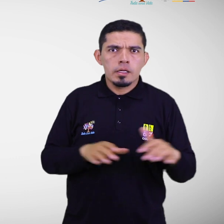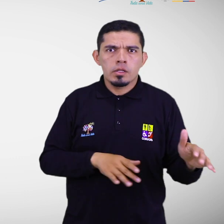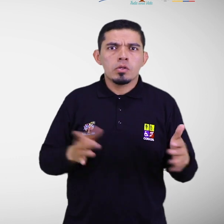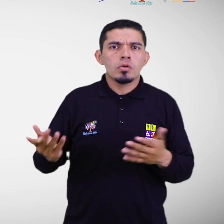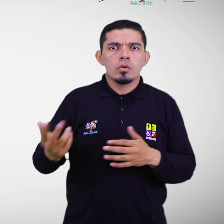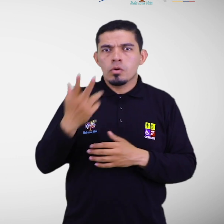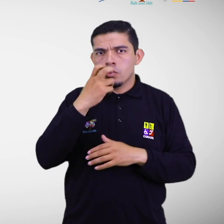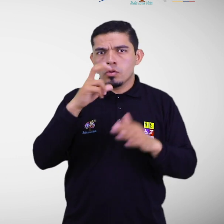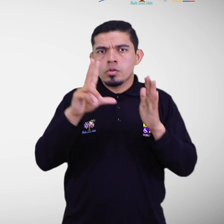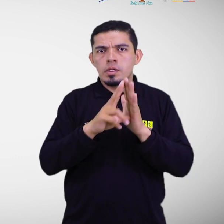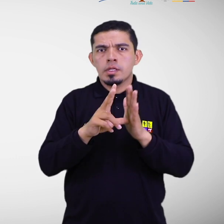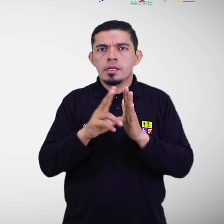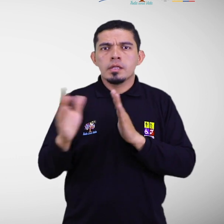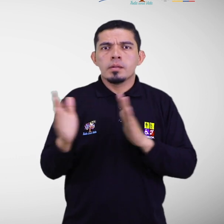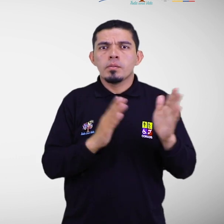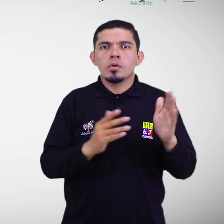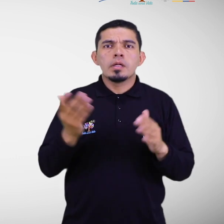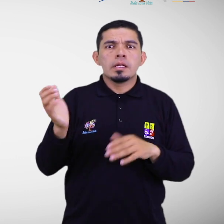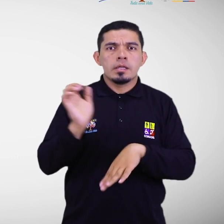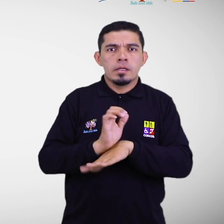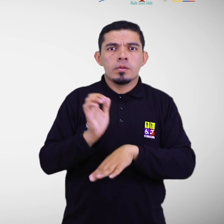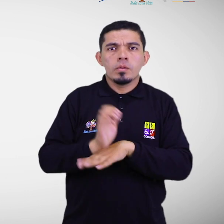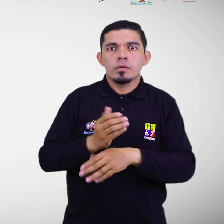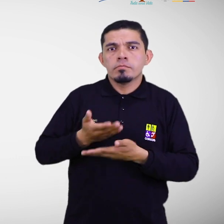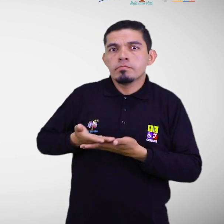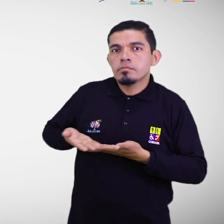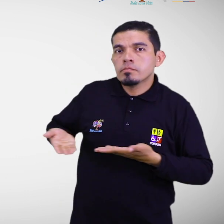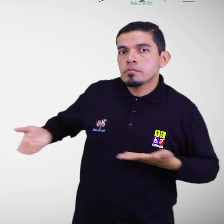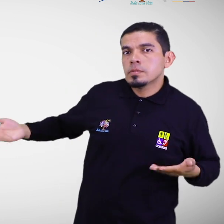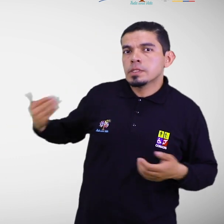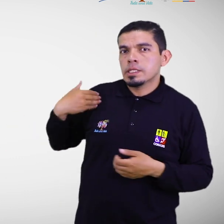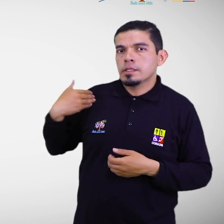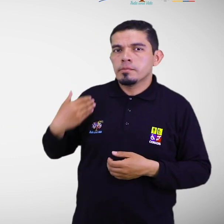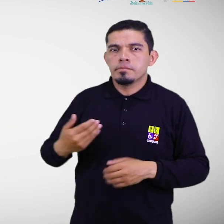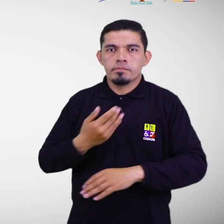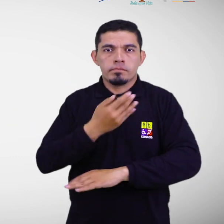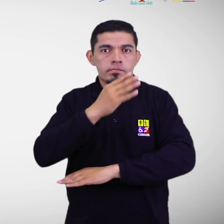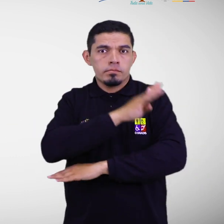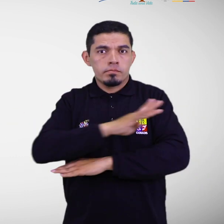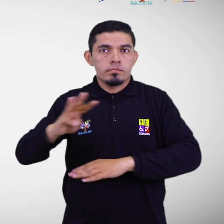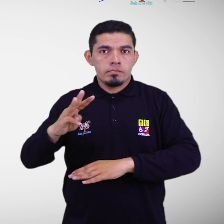alojamientos temporales en Ecuador a través del siguiente enlace electrónico.